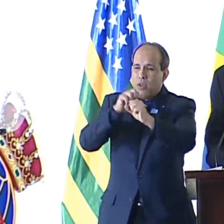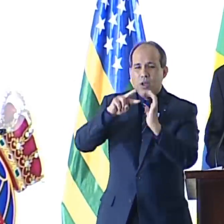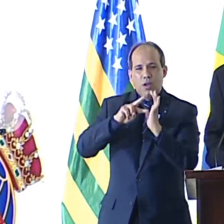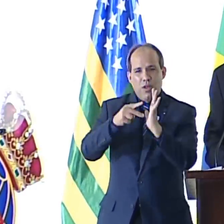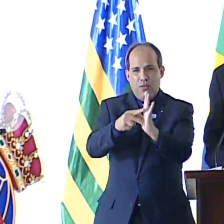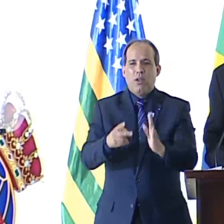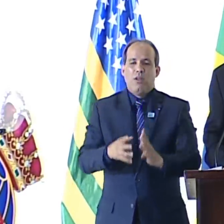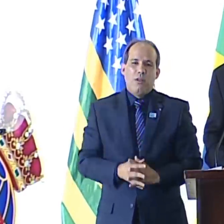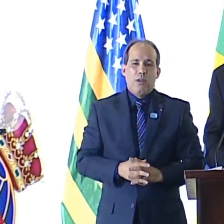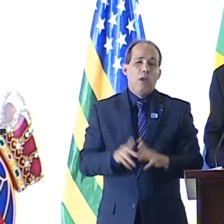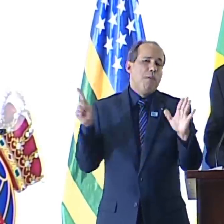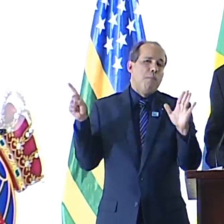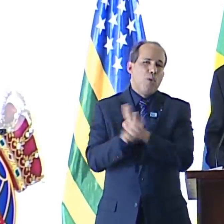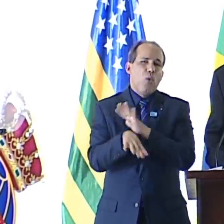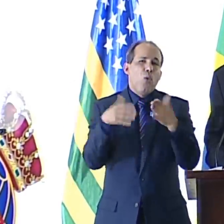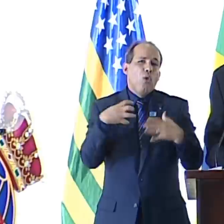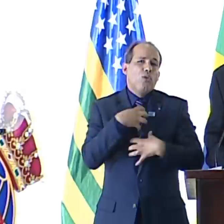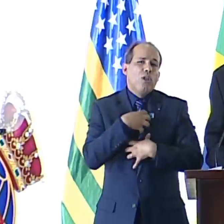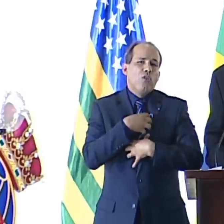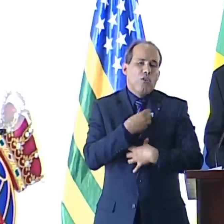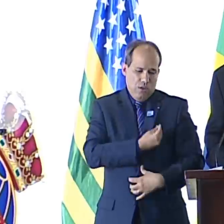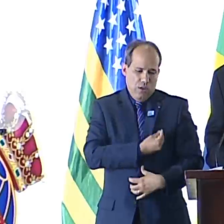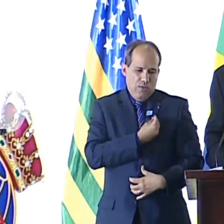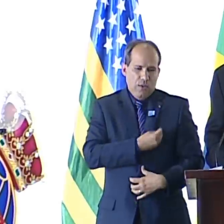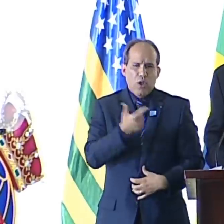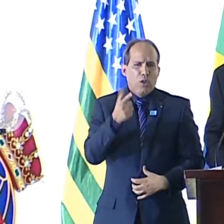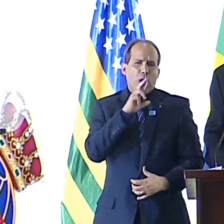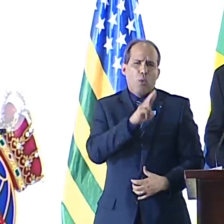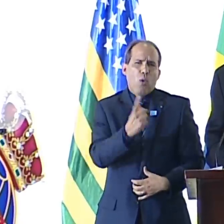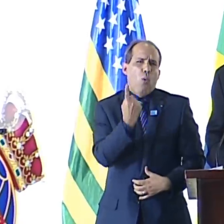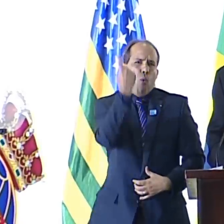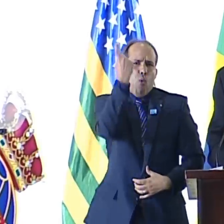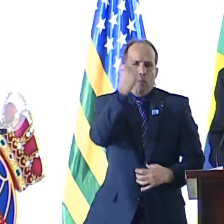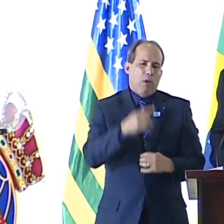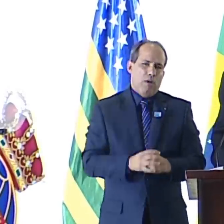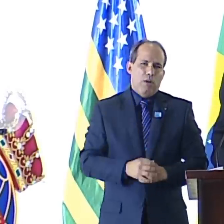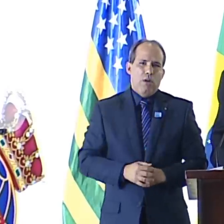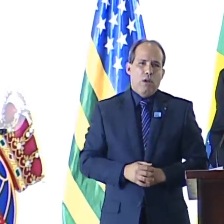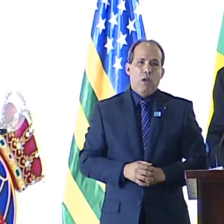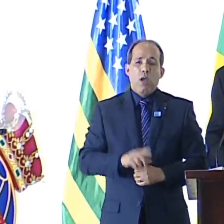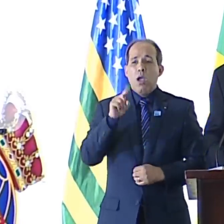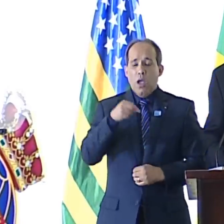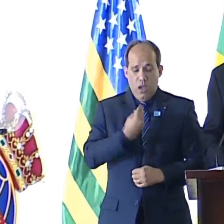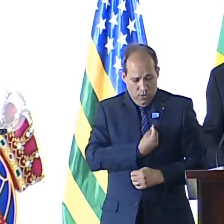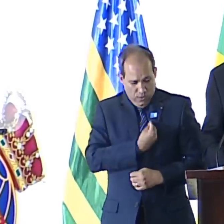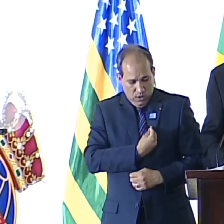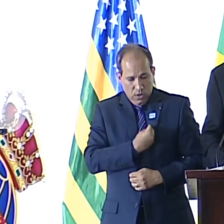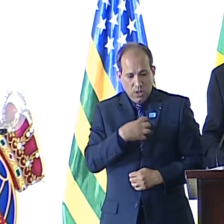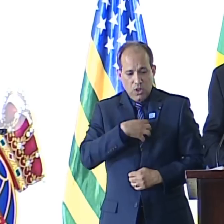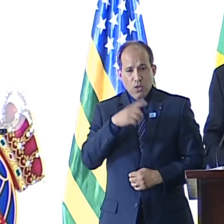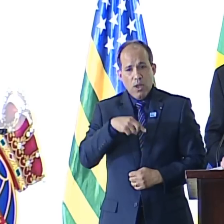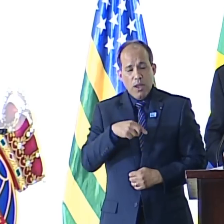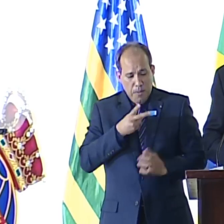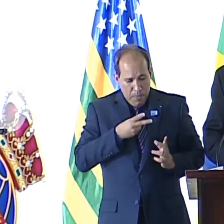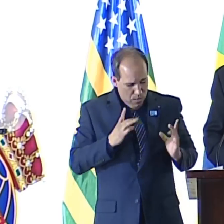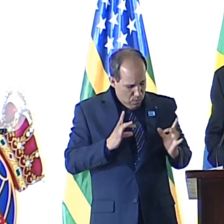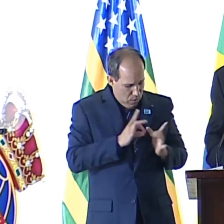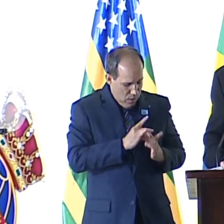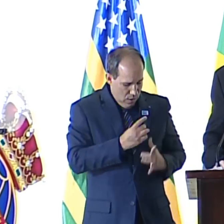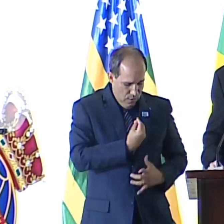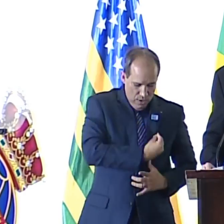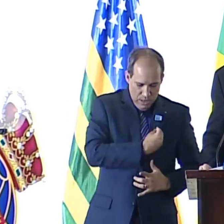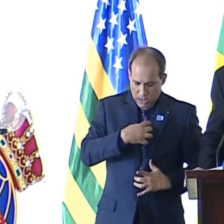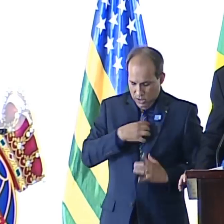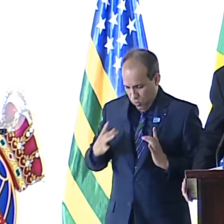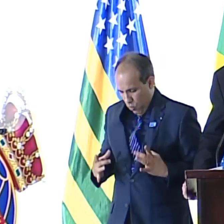A pergunta qual é o sentido da vida não tem resposta direta, a resposta é o sentido da vida é dar sentido à vida. Ou,